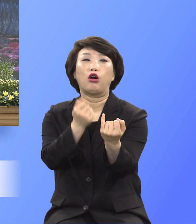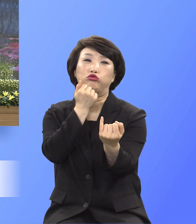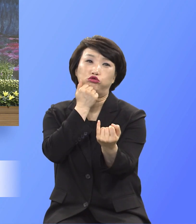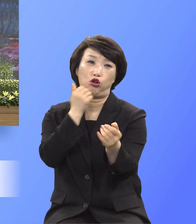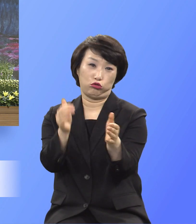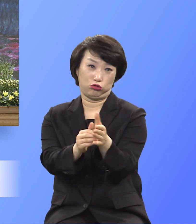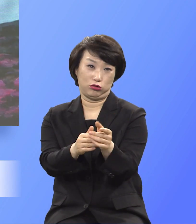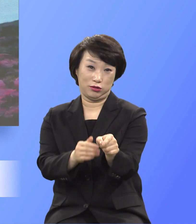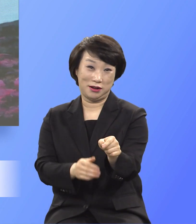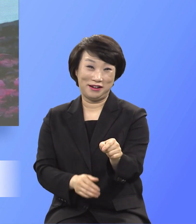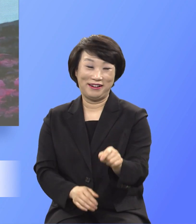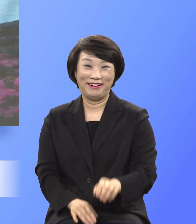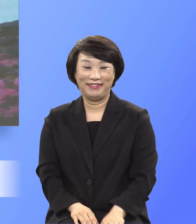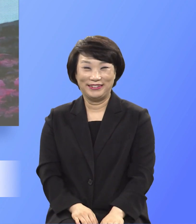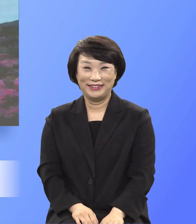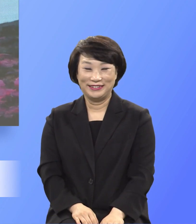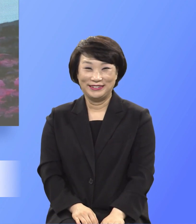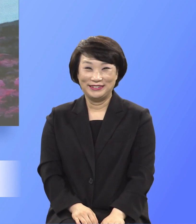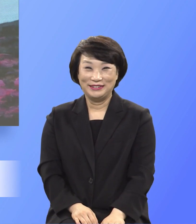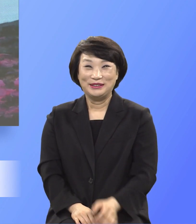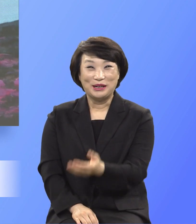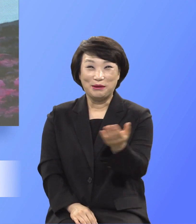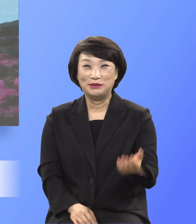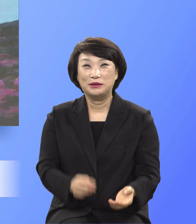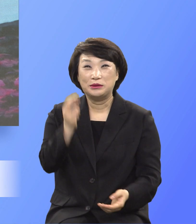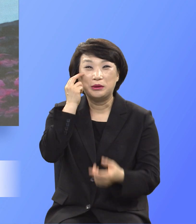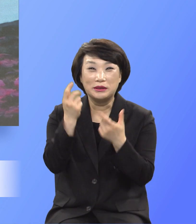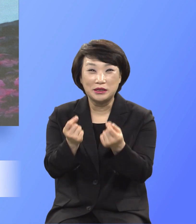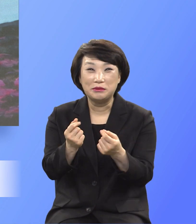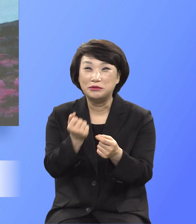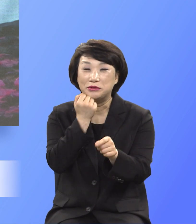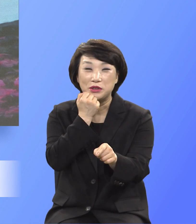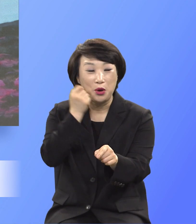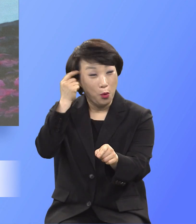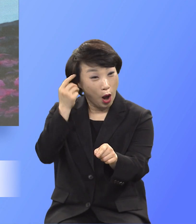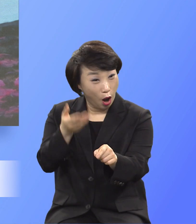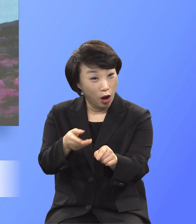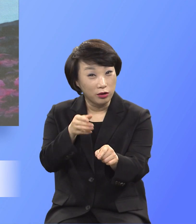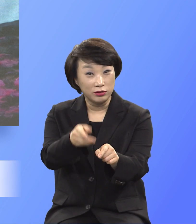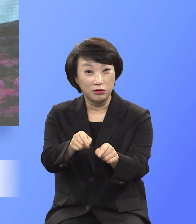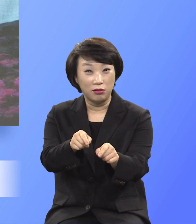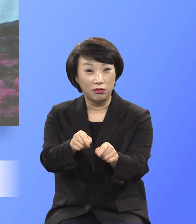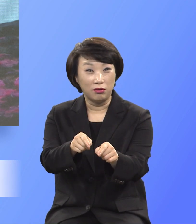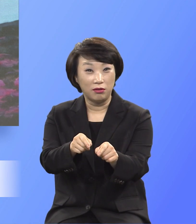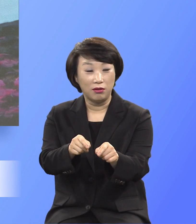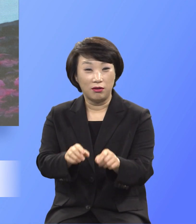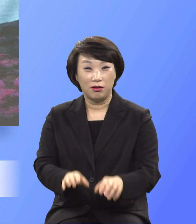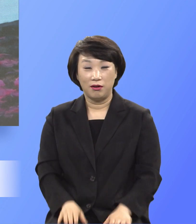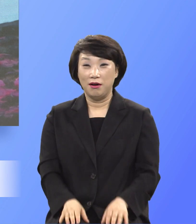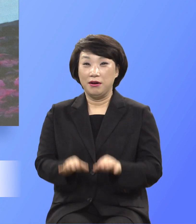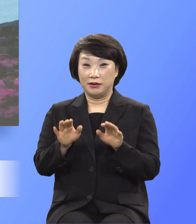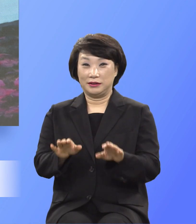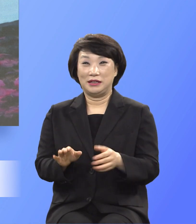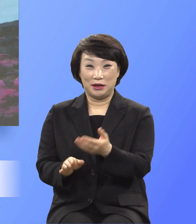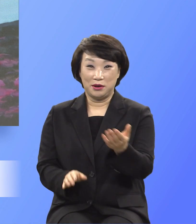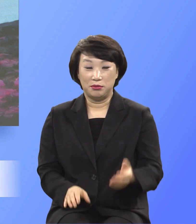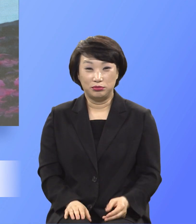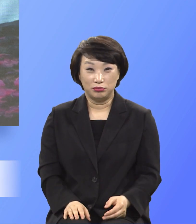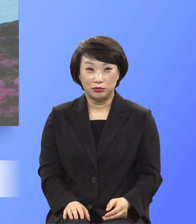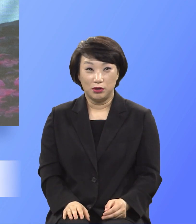왜 농담처럼 웃느냐는 것입니다 그런데도 여전히 애기가 없어요